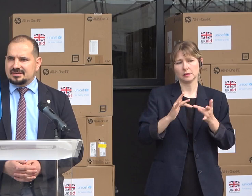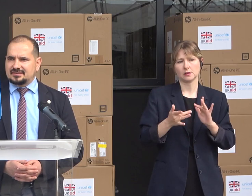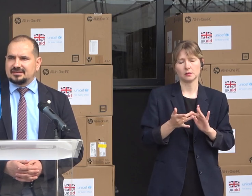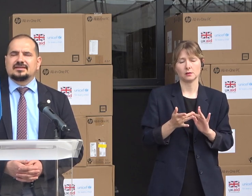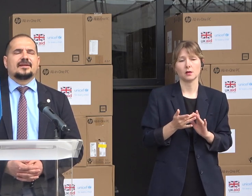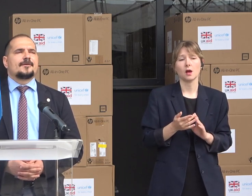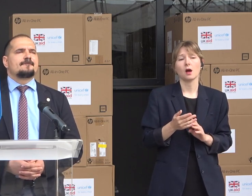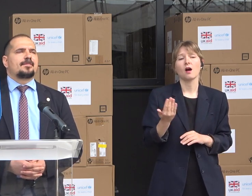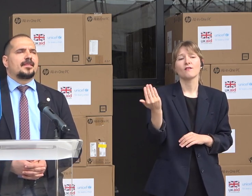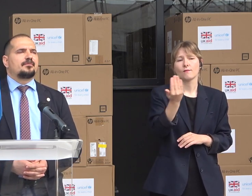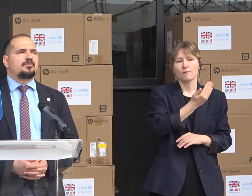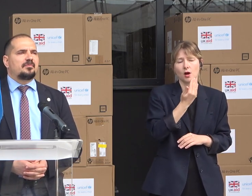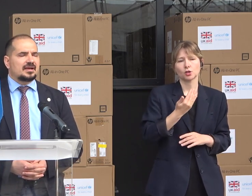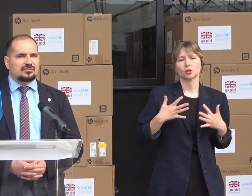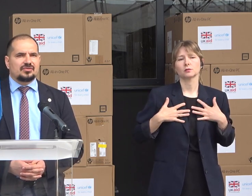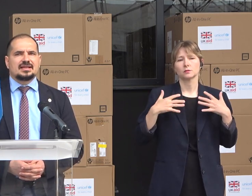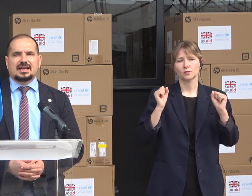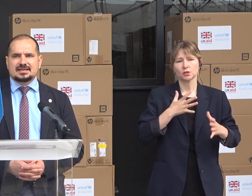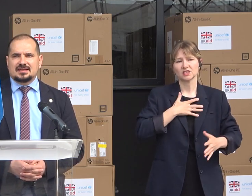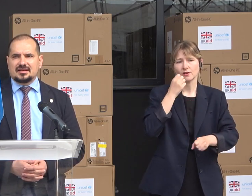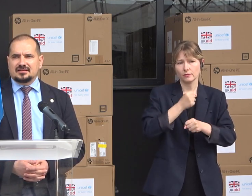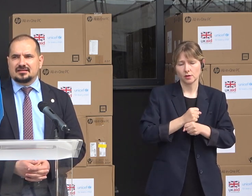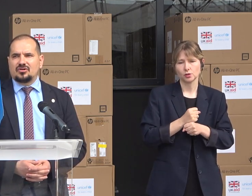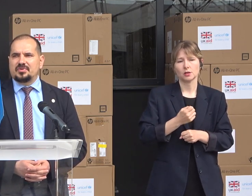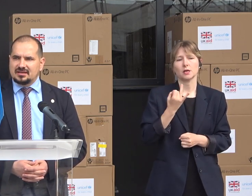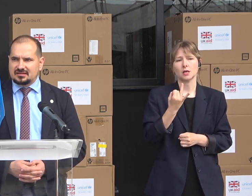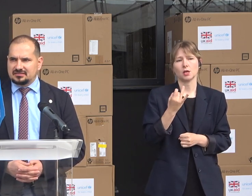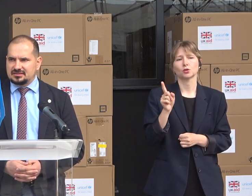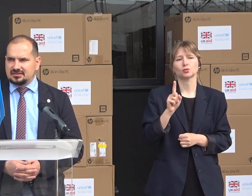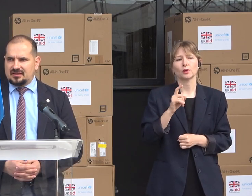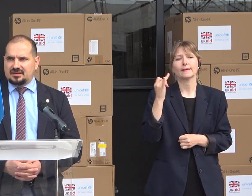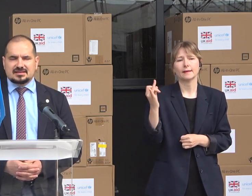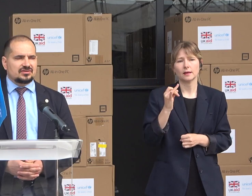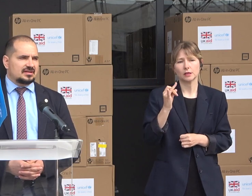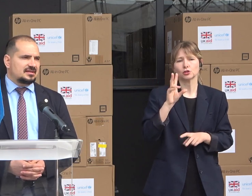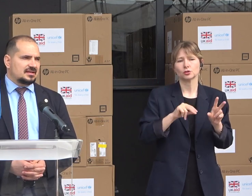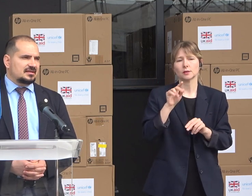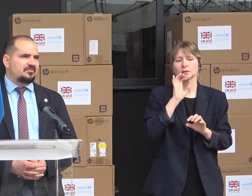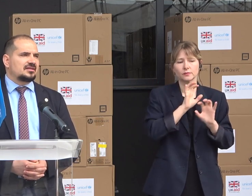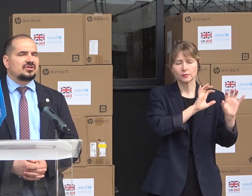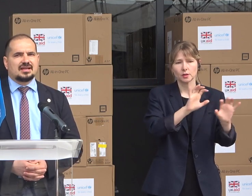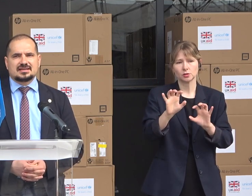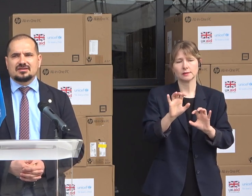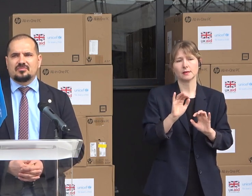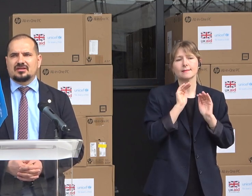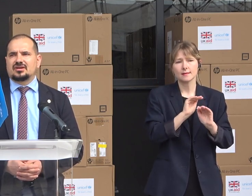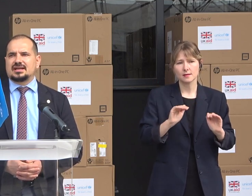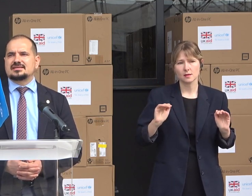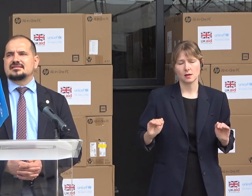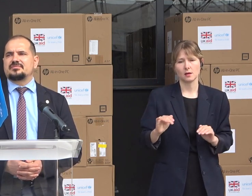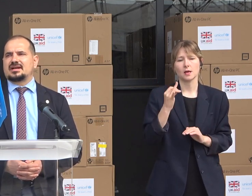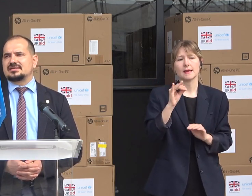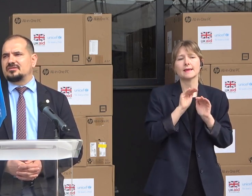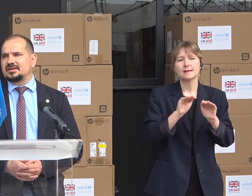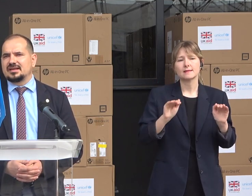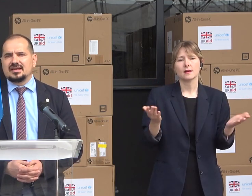dumneavoastră pentru interesele copiilor aflați în situații de risc, pentru interesele copiilor care